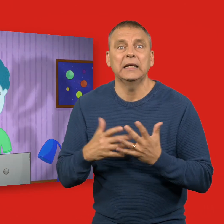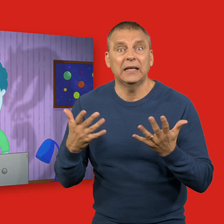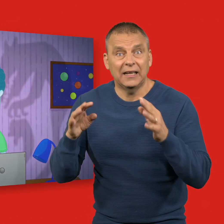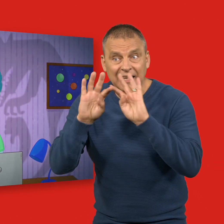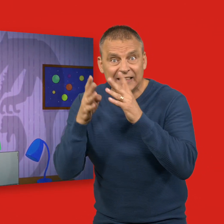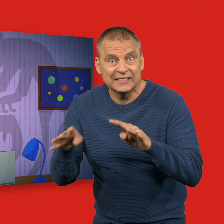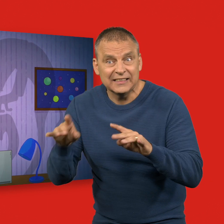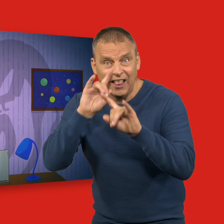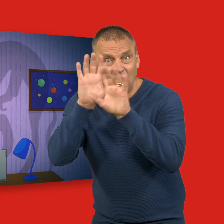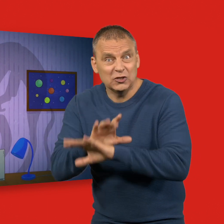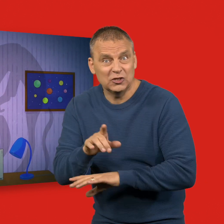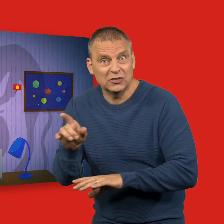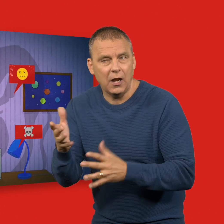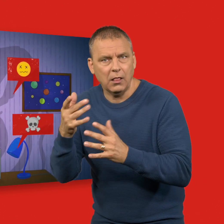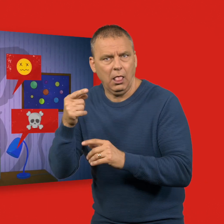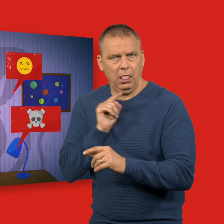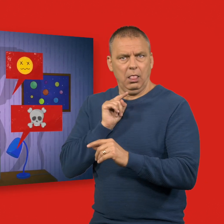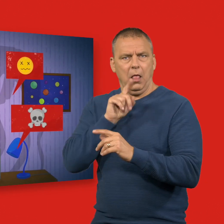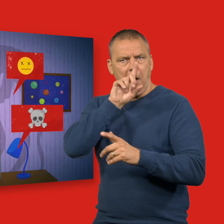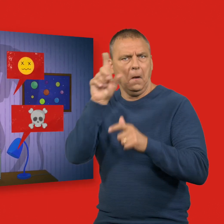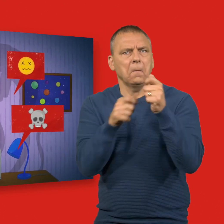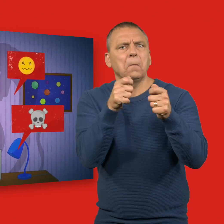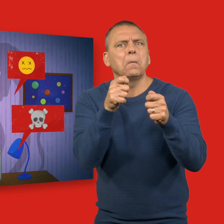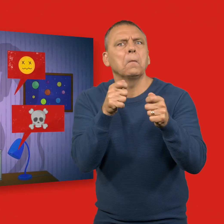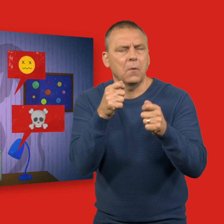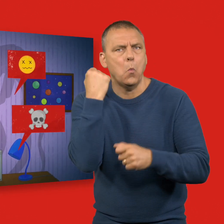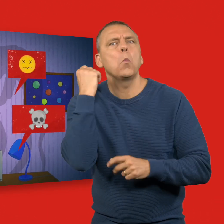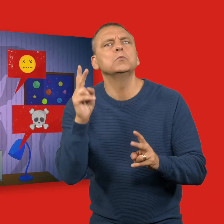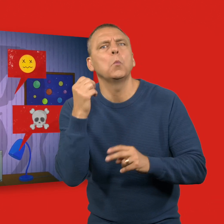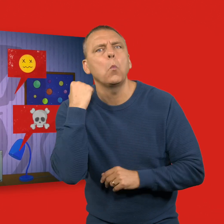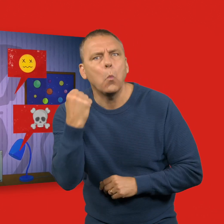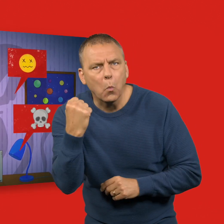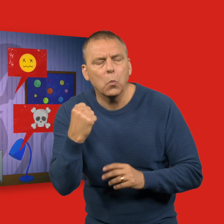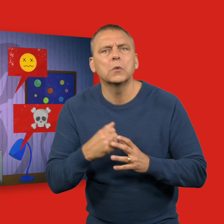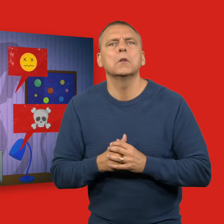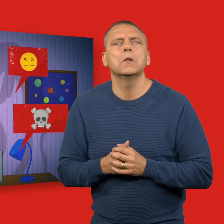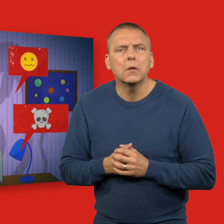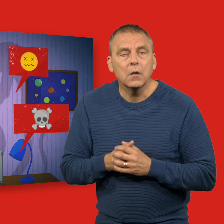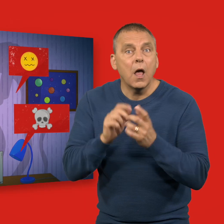Eftersom det går att vara osynlig på nätet är det lätt att bli lurad. Eller till och med hotad.